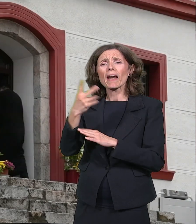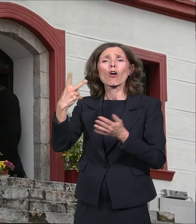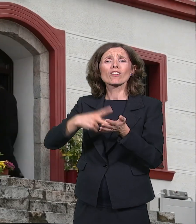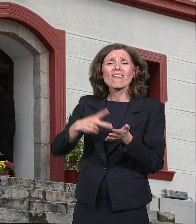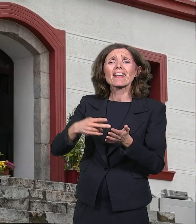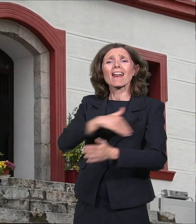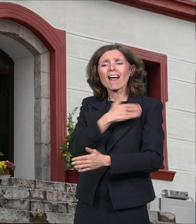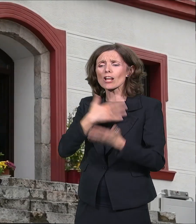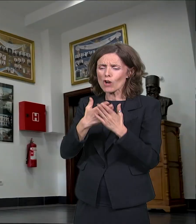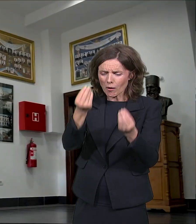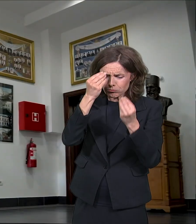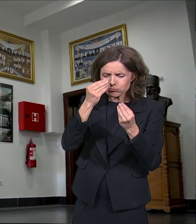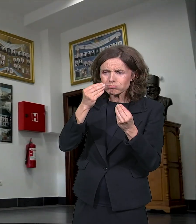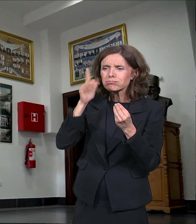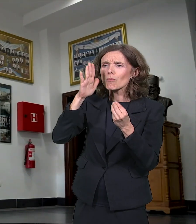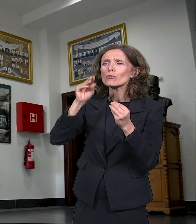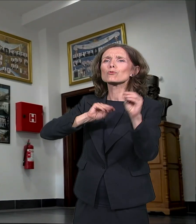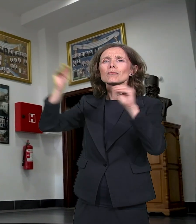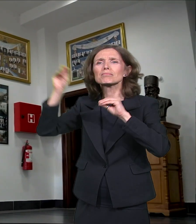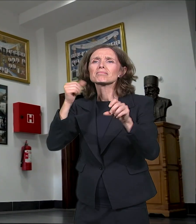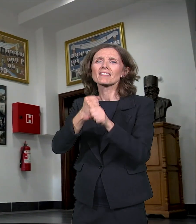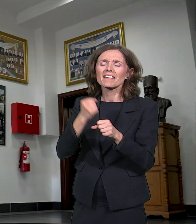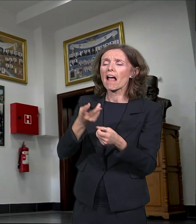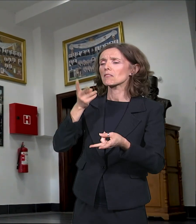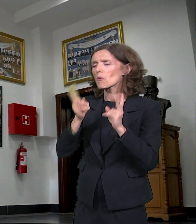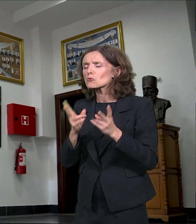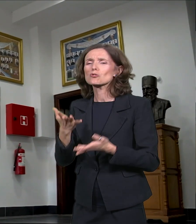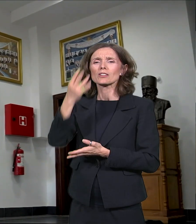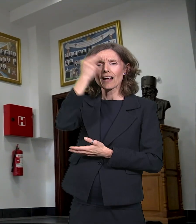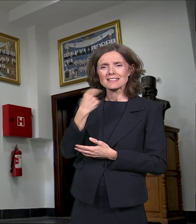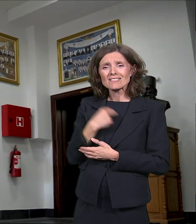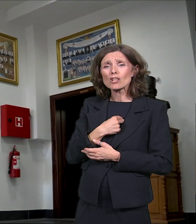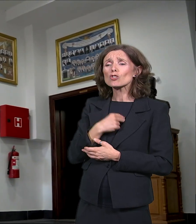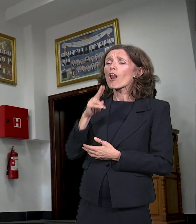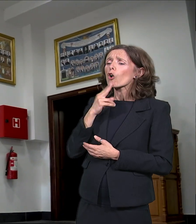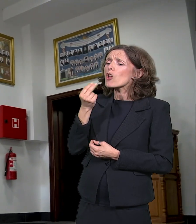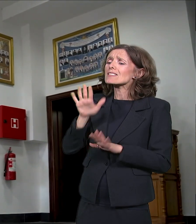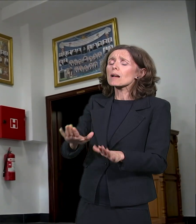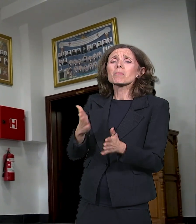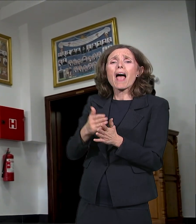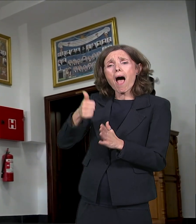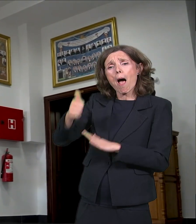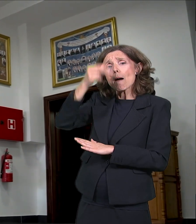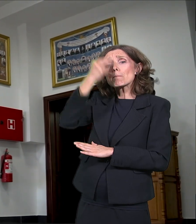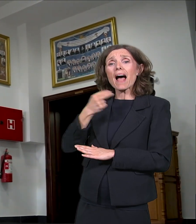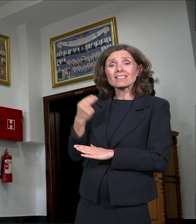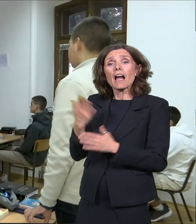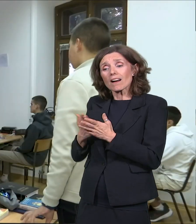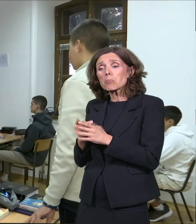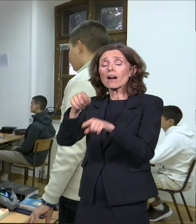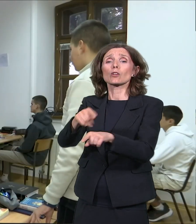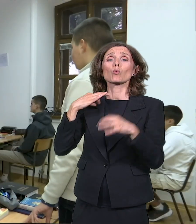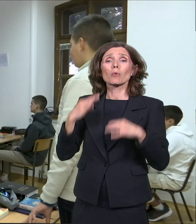bila pravi prosvetni rasadnik. U njoj su predavali gotovo svi srpski patrijarci, a četvorica su bili i njeni učenici.